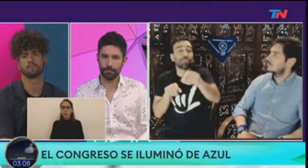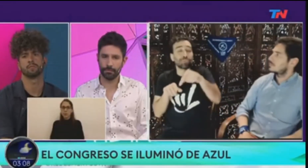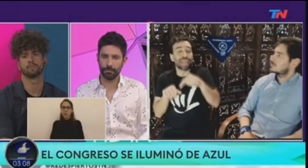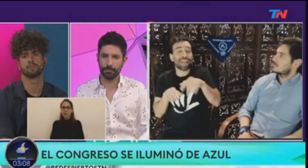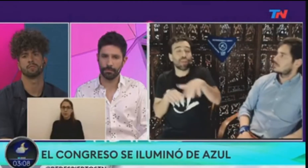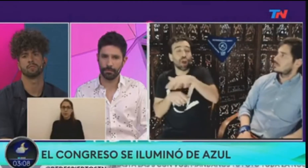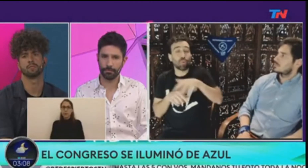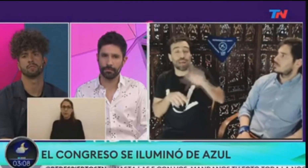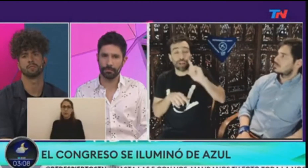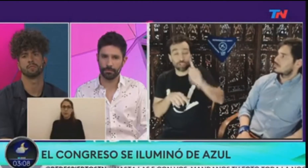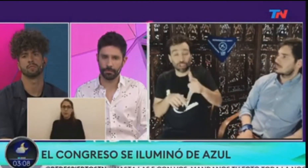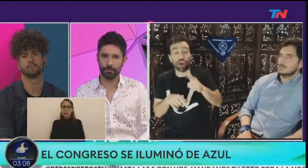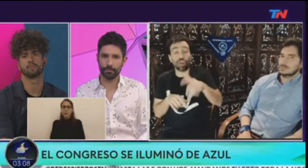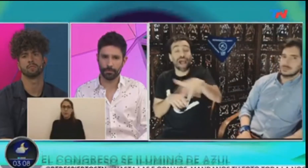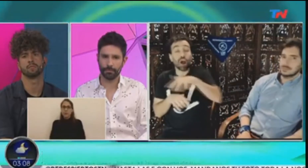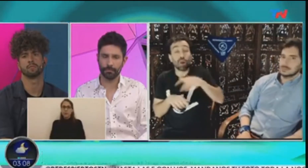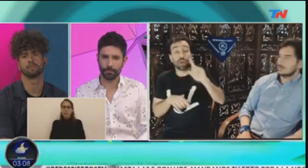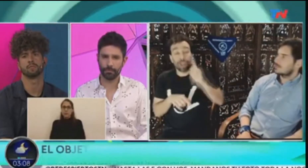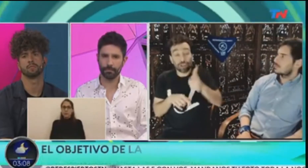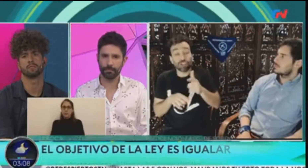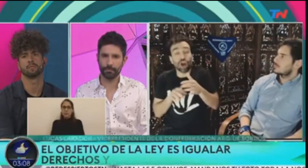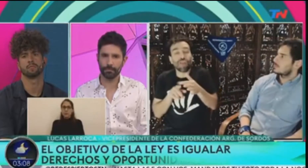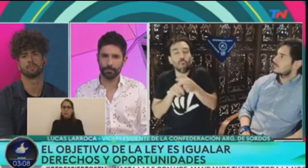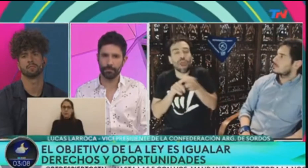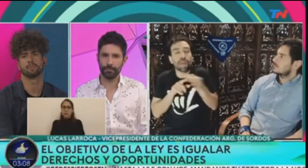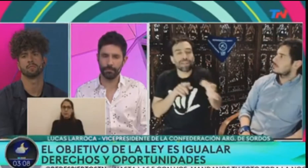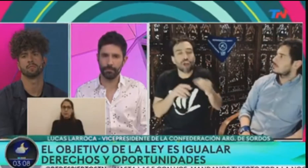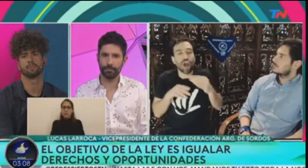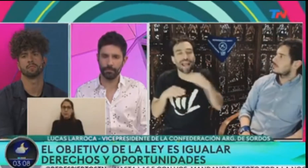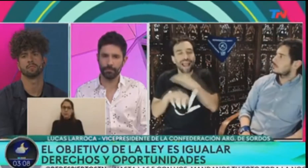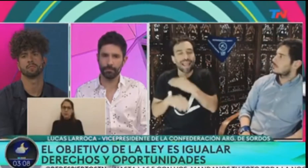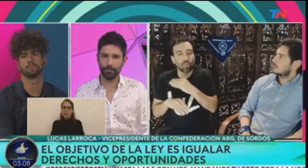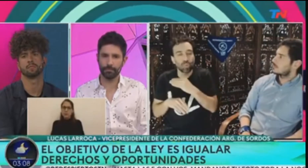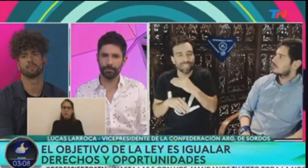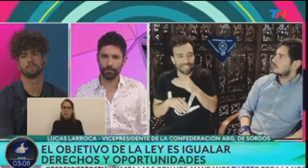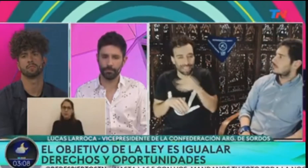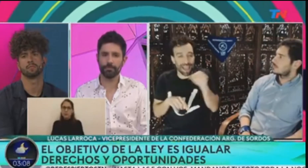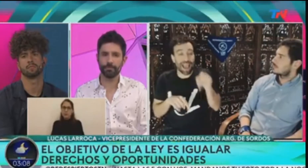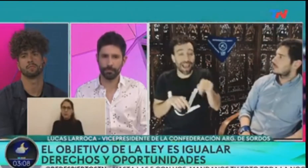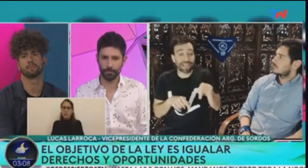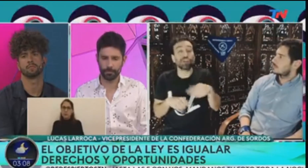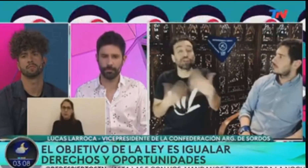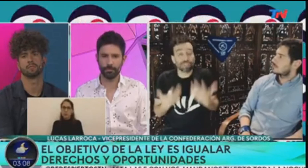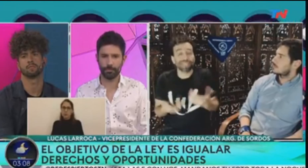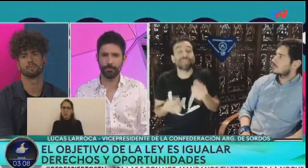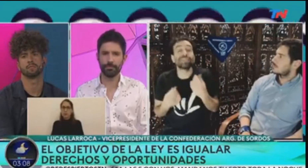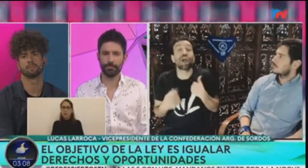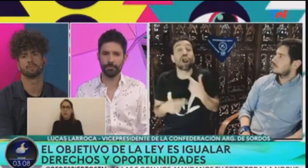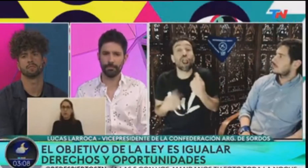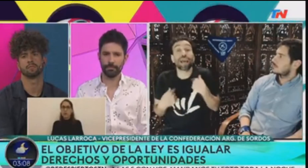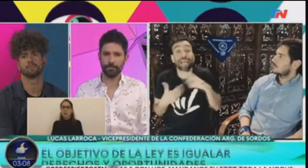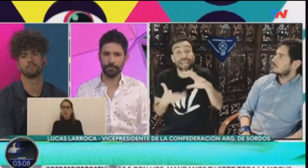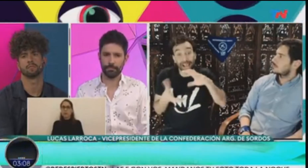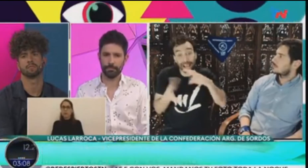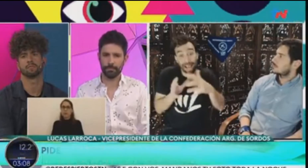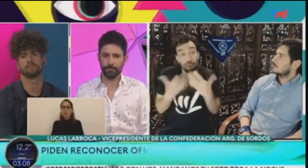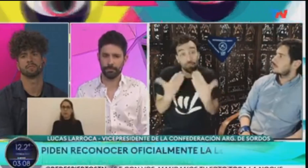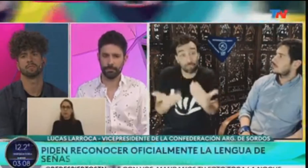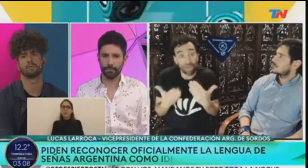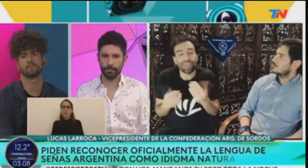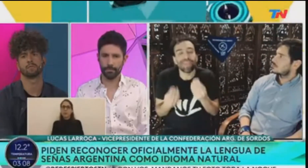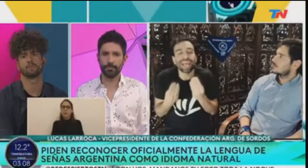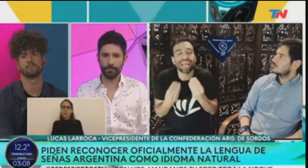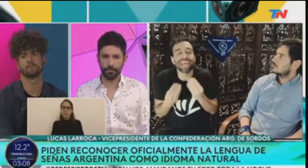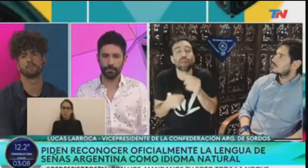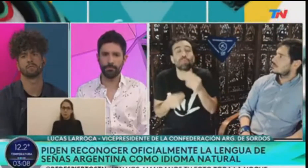La lengua de señas es propia de la comunidad sorda y la comunidad sorda forma parte